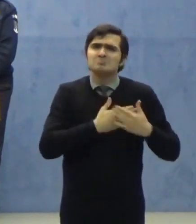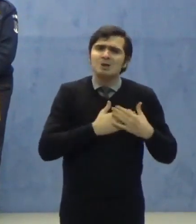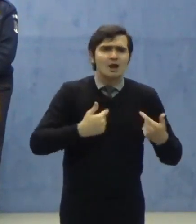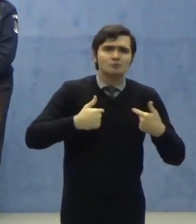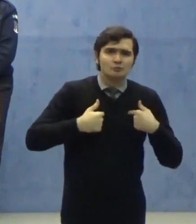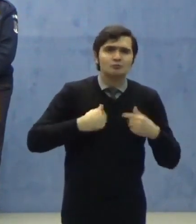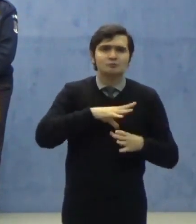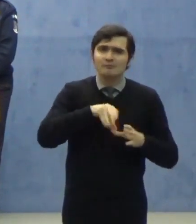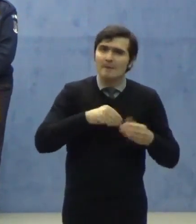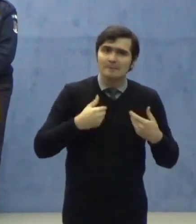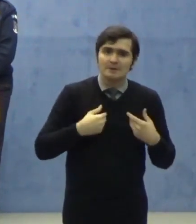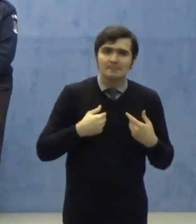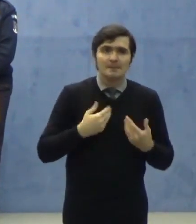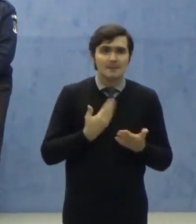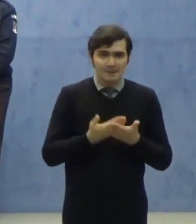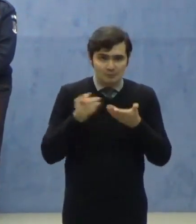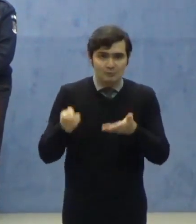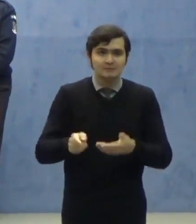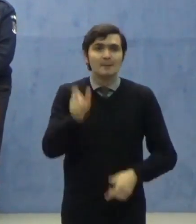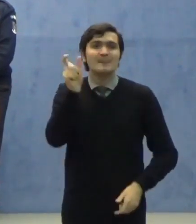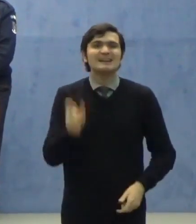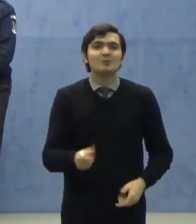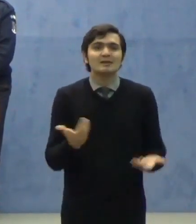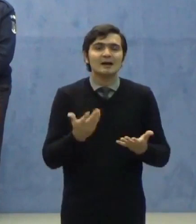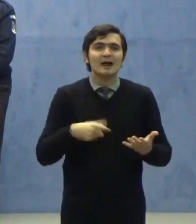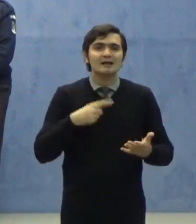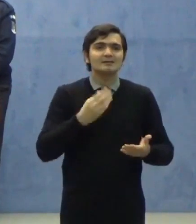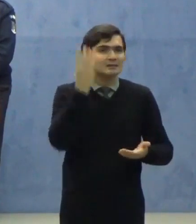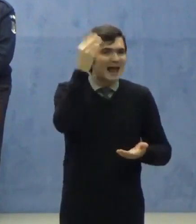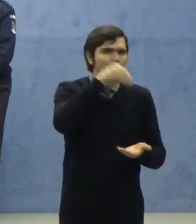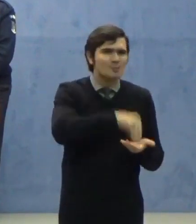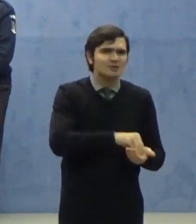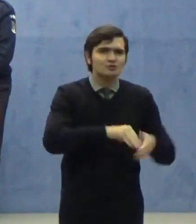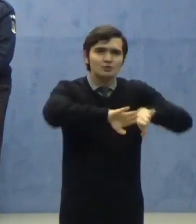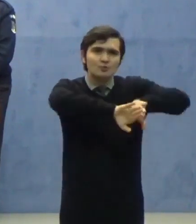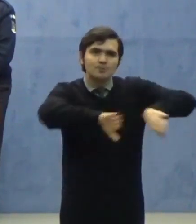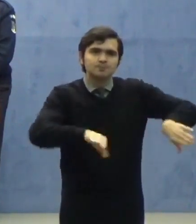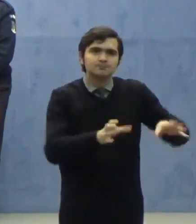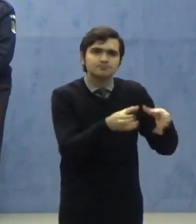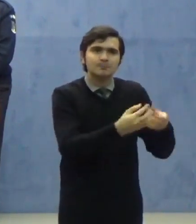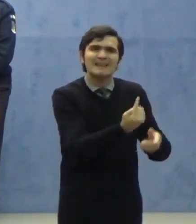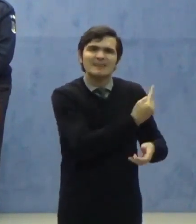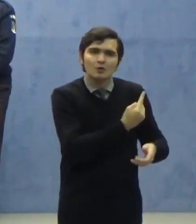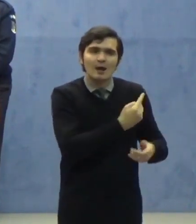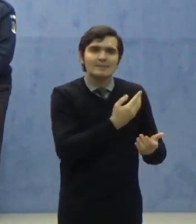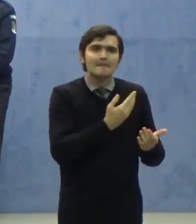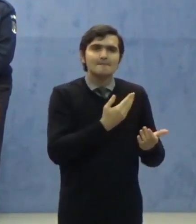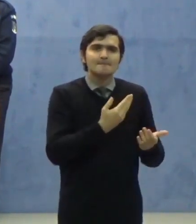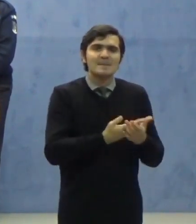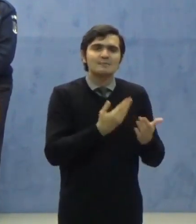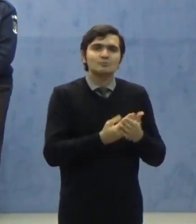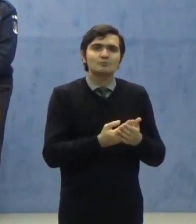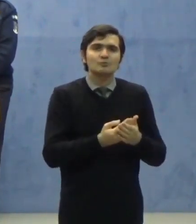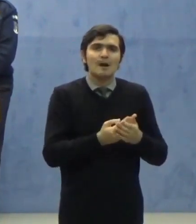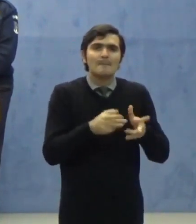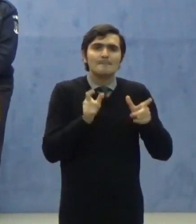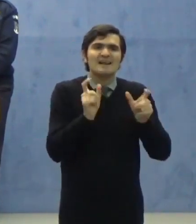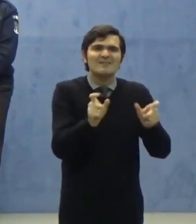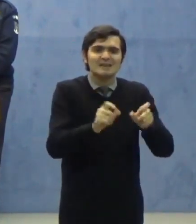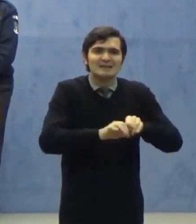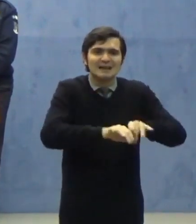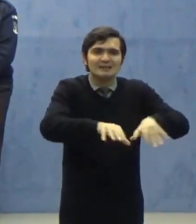Așadar, persoanele izolate la domiciliu, ca măsură de prevenire a răspândirii COVID-19,